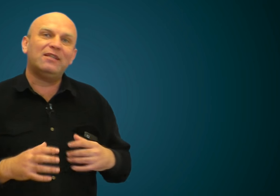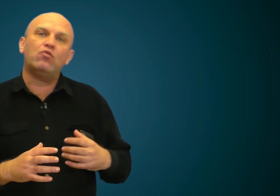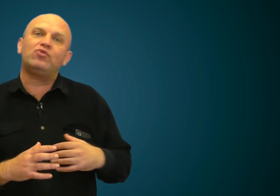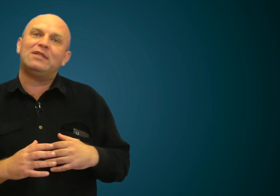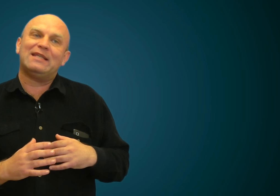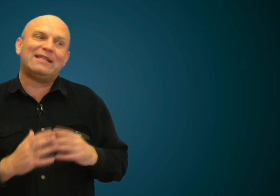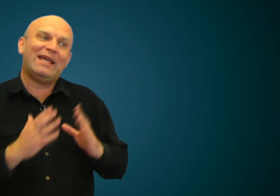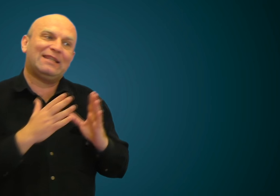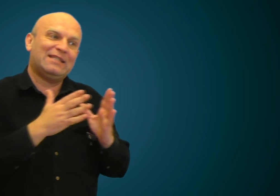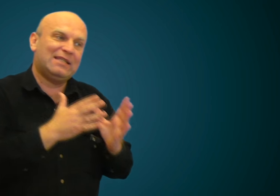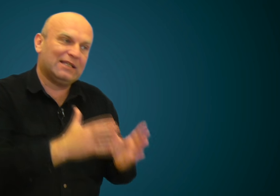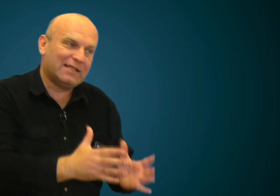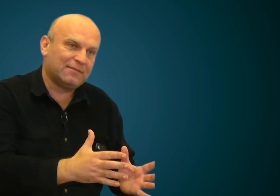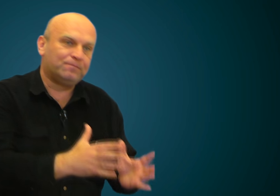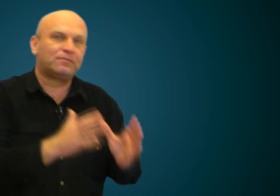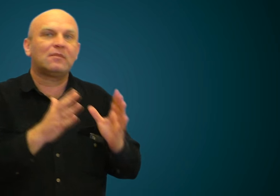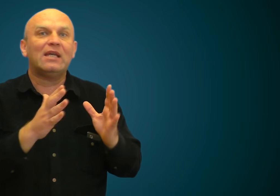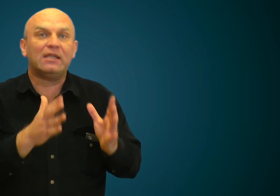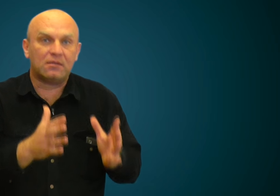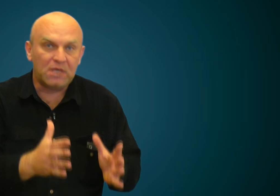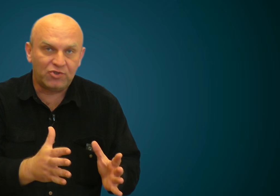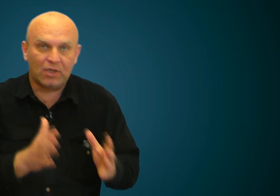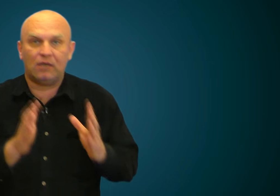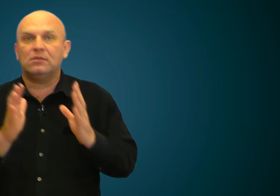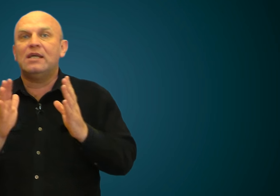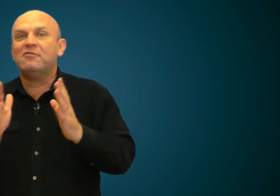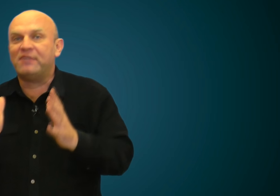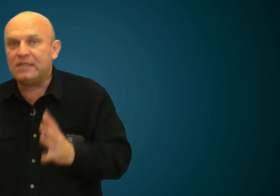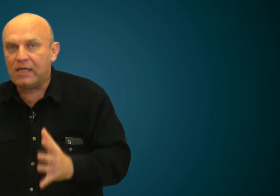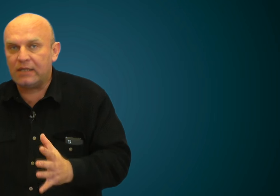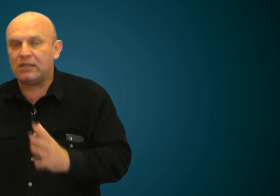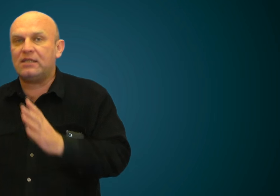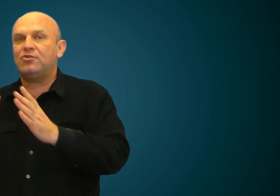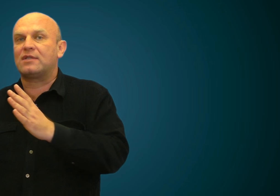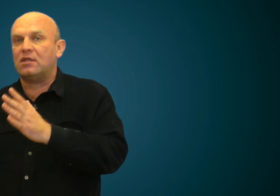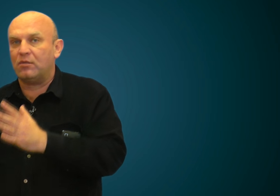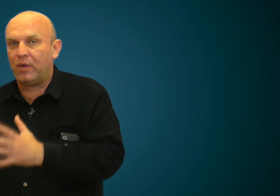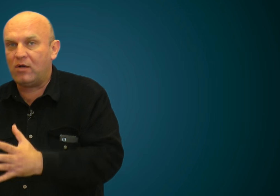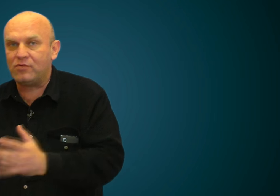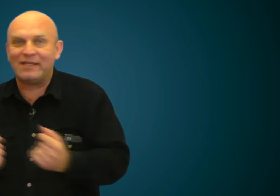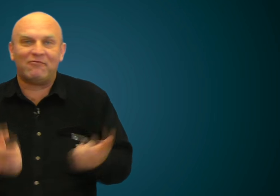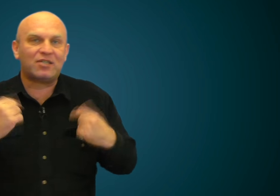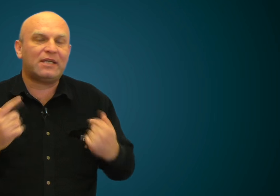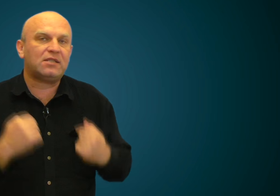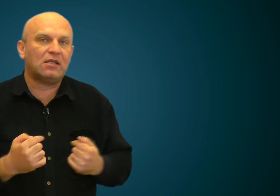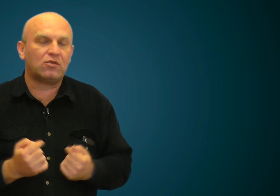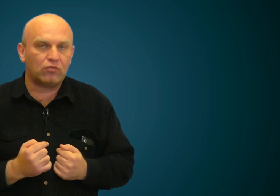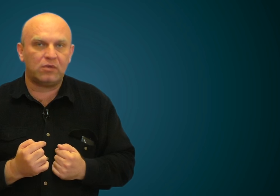научитесь это делать ритмично, выделяя логические паузы, ваша речь станет еще более